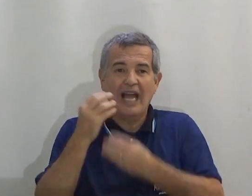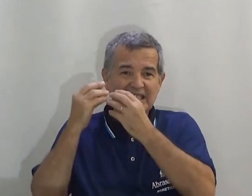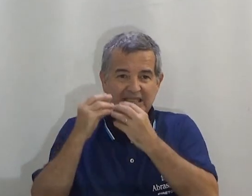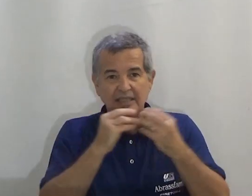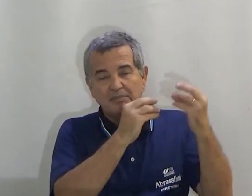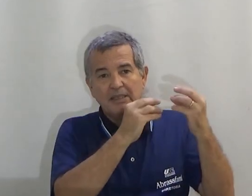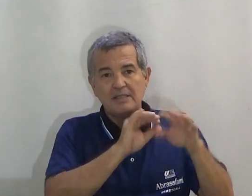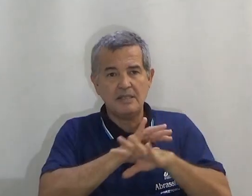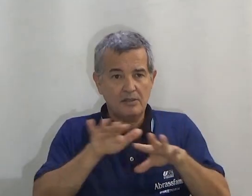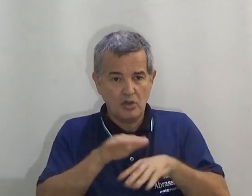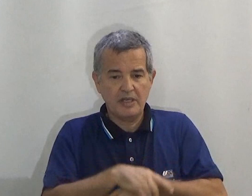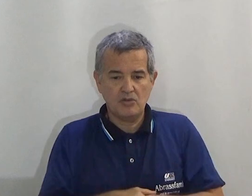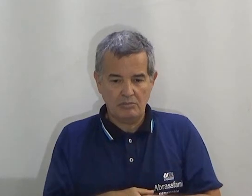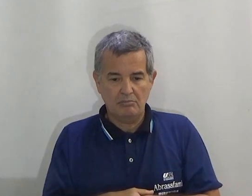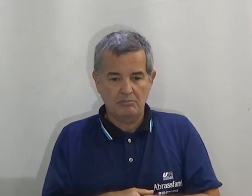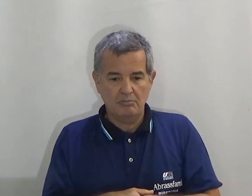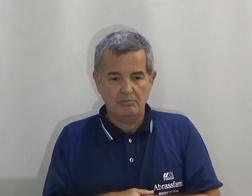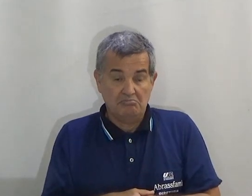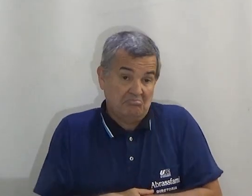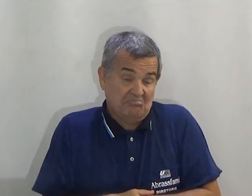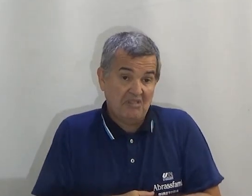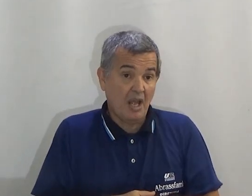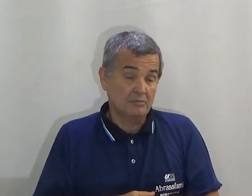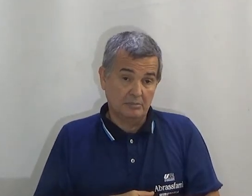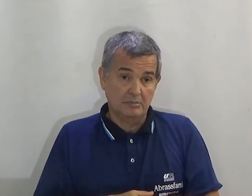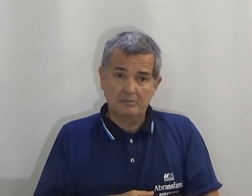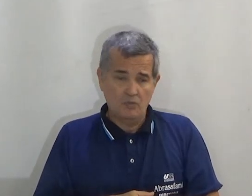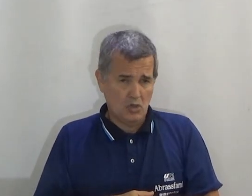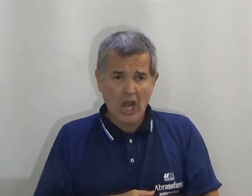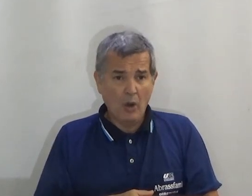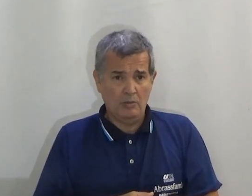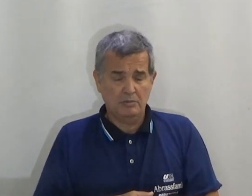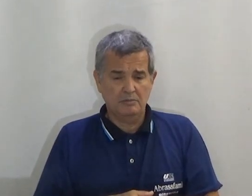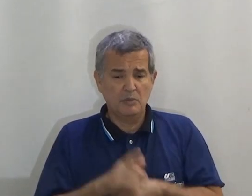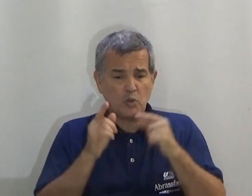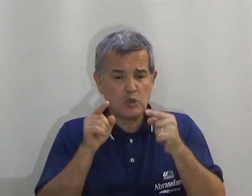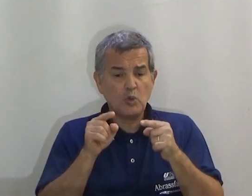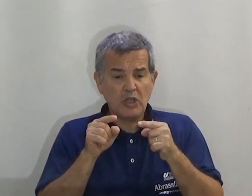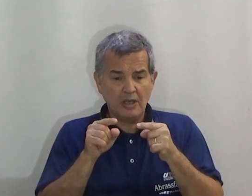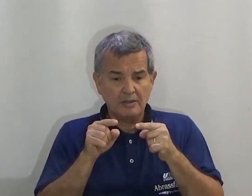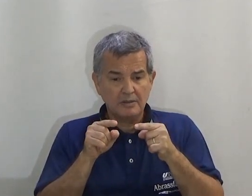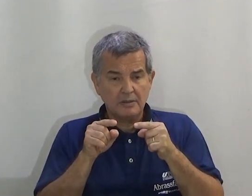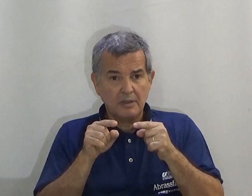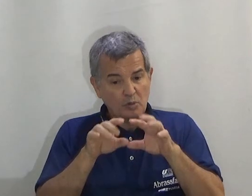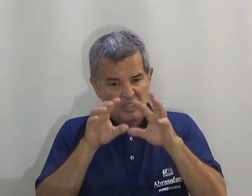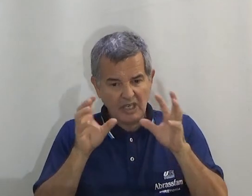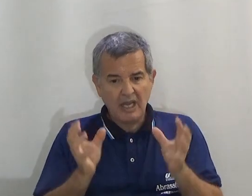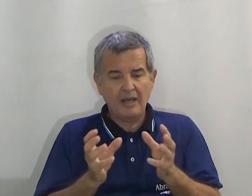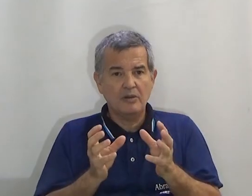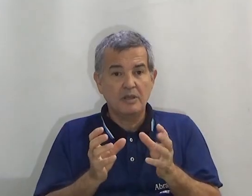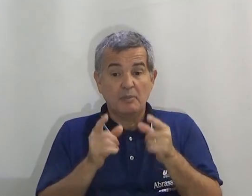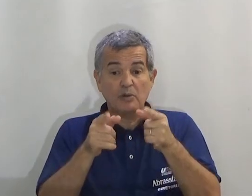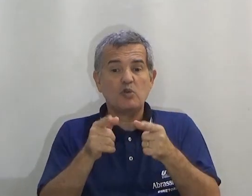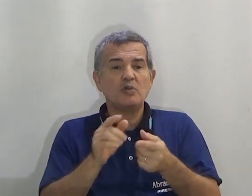Comendo. Melancia. Só isso? É. Vamos construir o